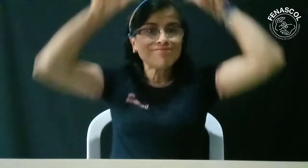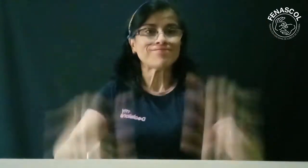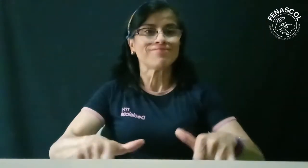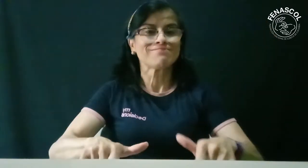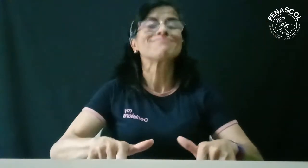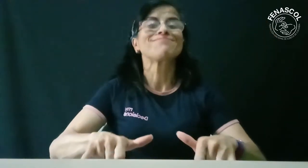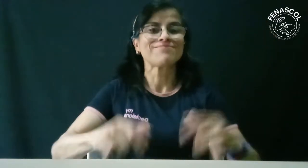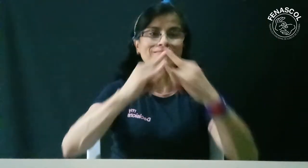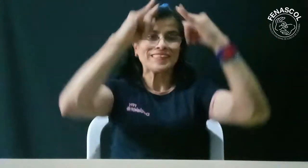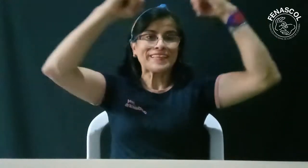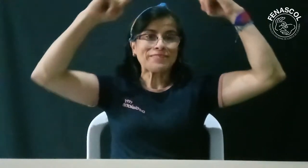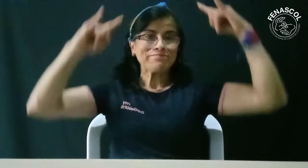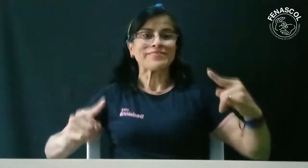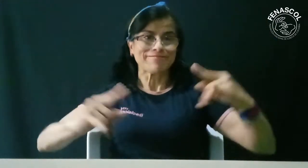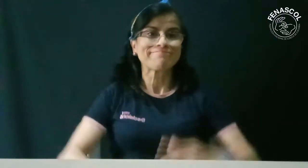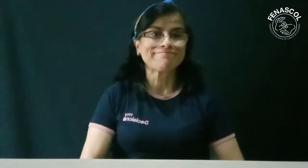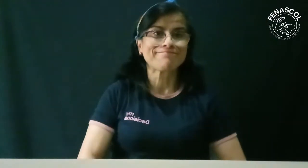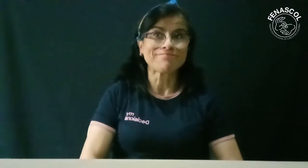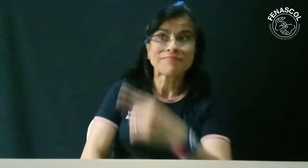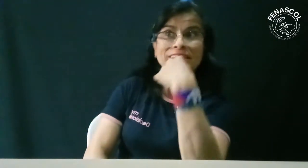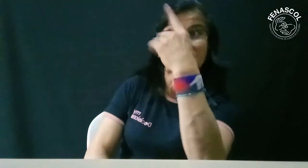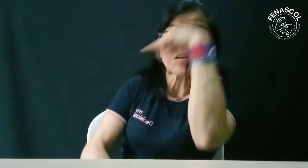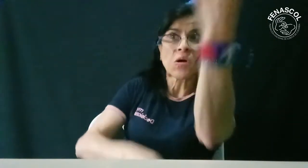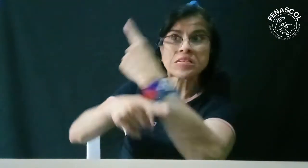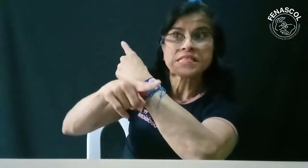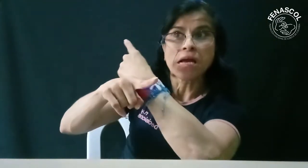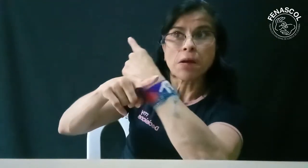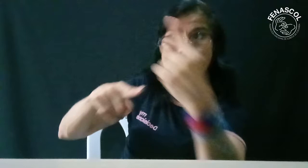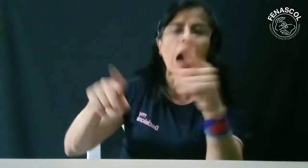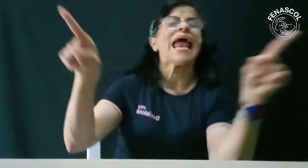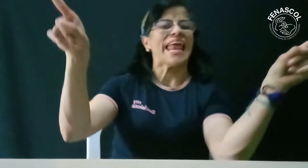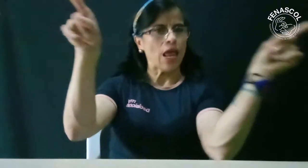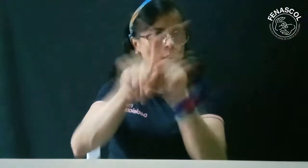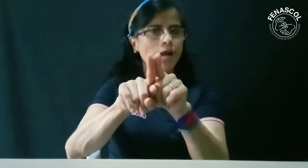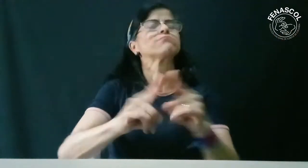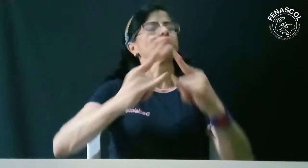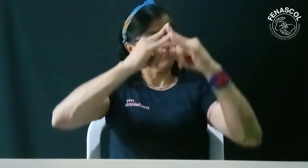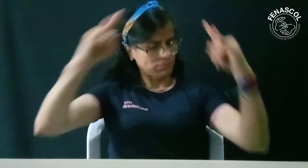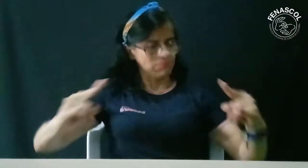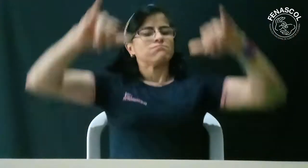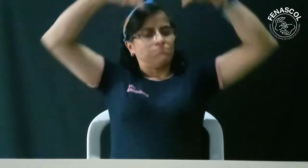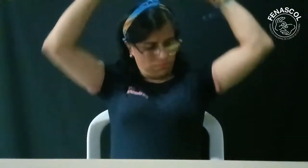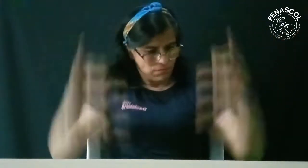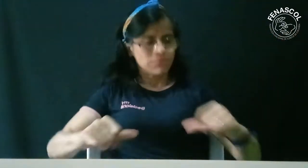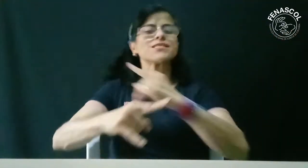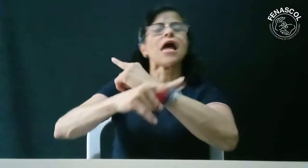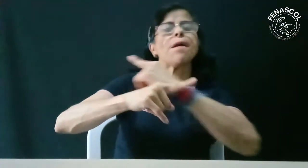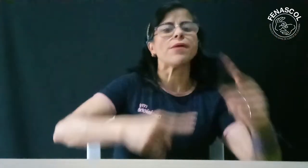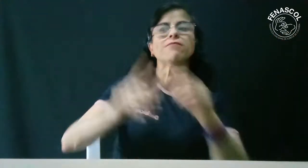allí. Acamparemos a las afueras del Ministerio durante el mismo tiempo que ellos